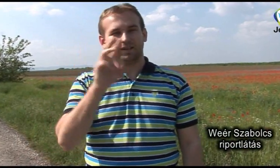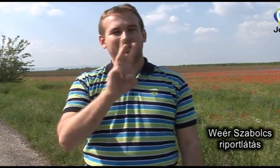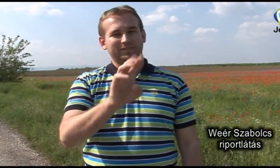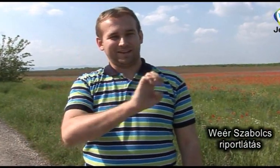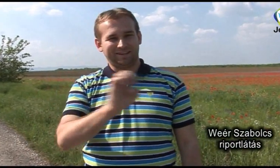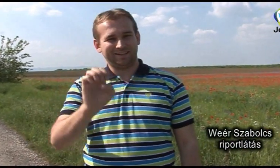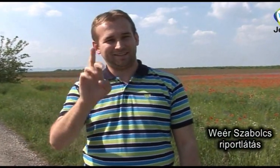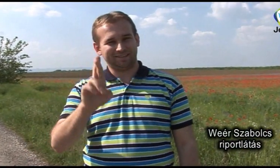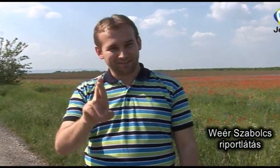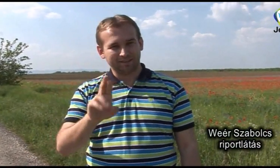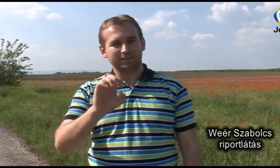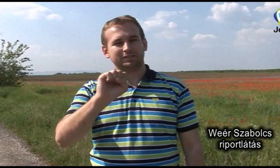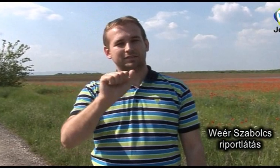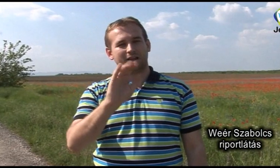Vérszabolcs riportját látták.